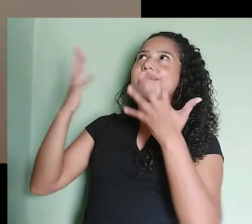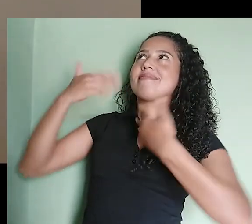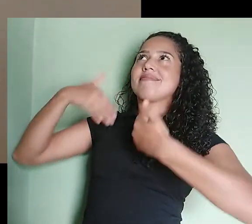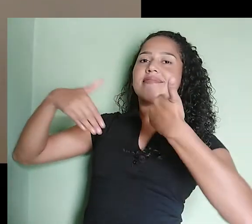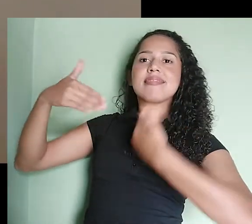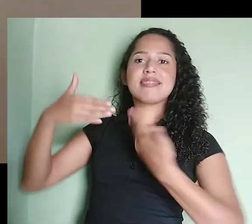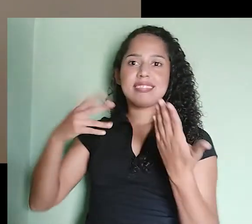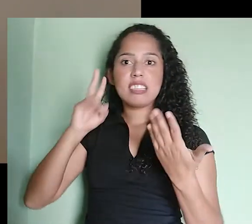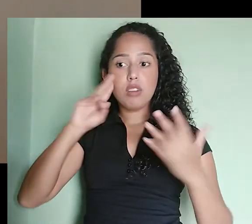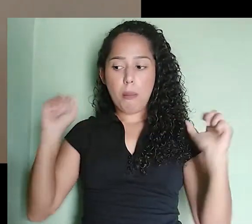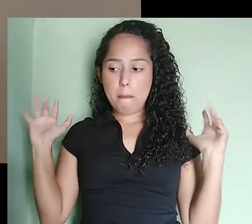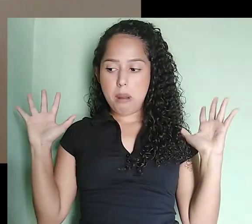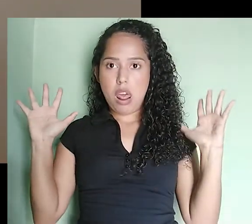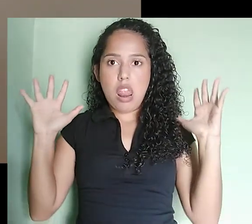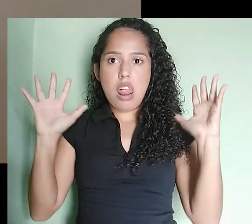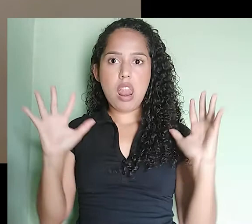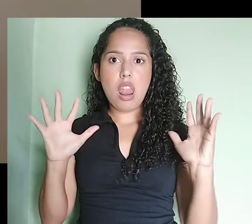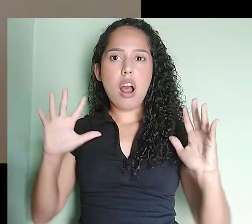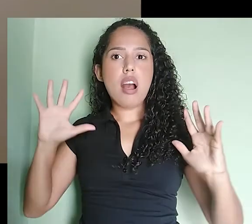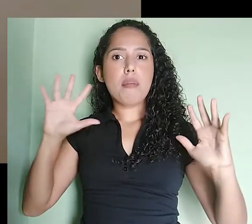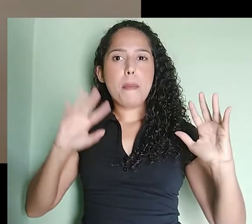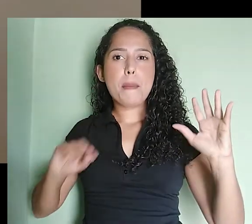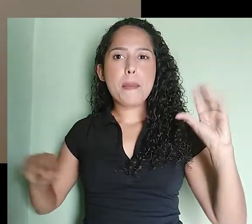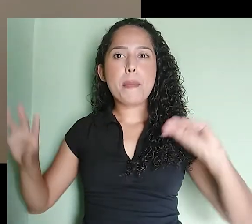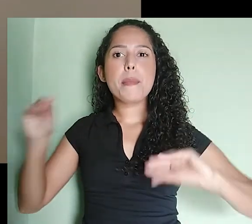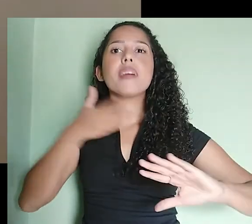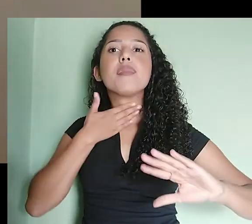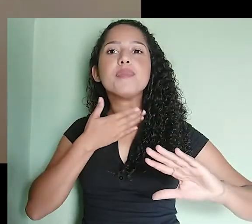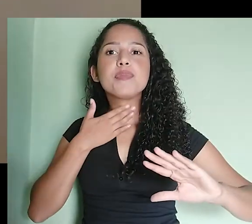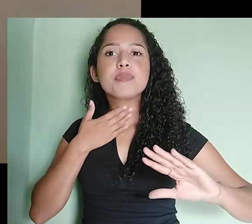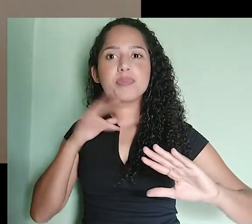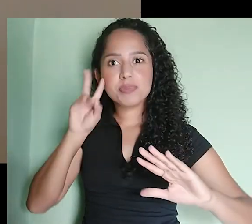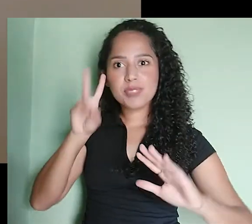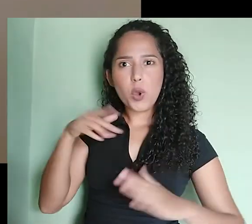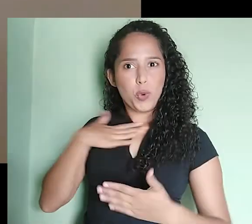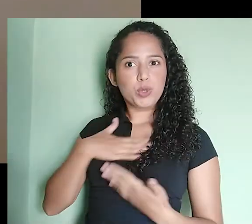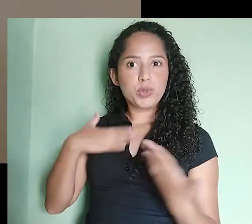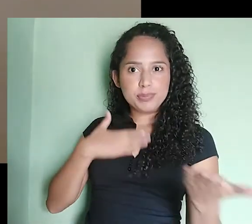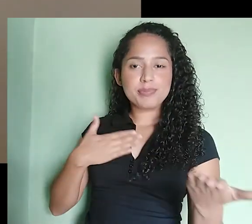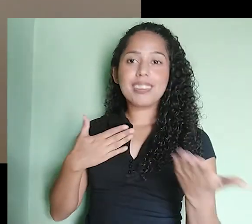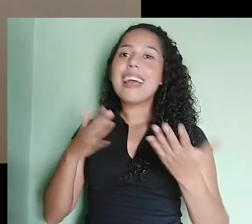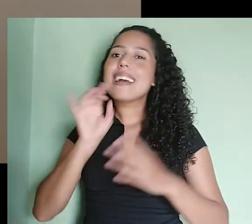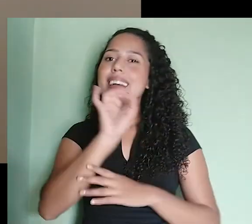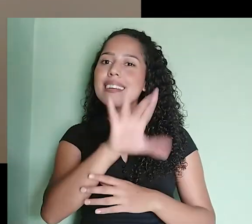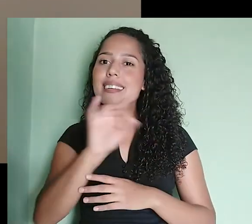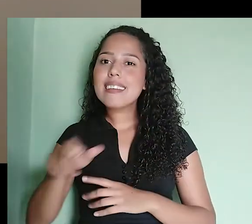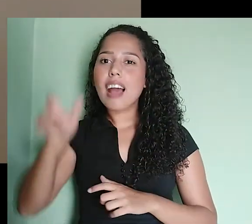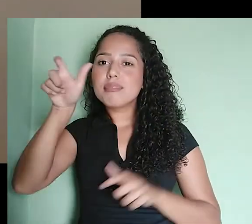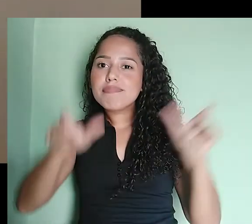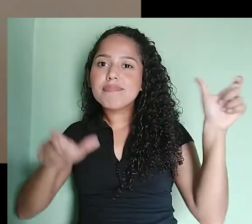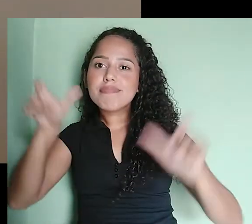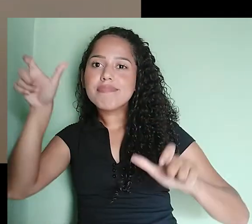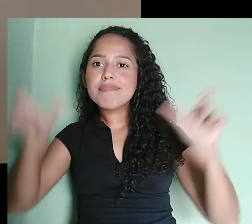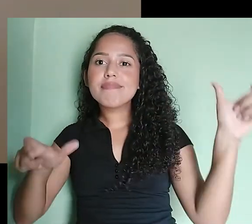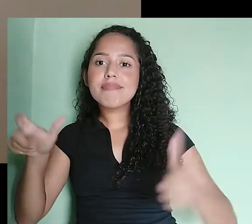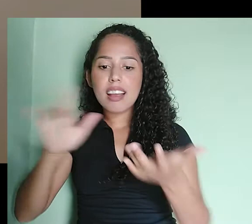E aí, você gostou? Então, cada integrante gravou a sua voz usando o smartphone